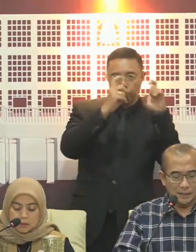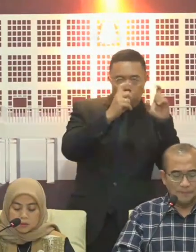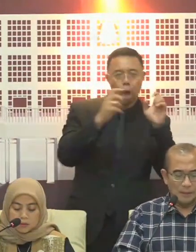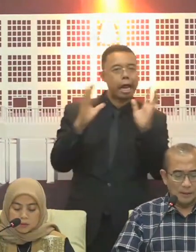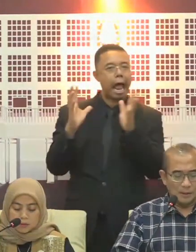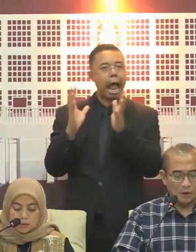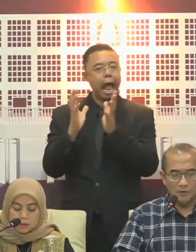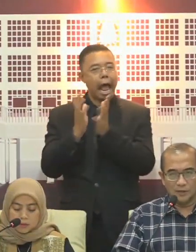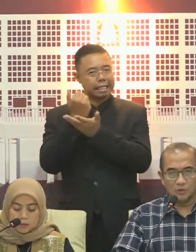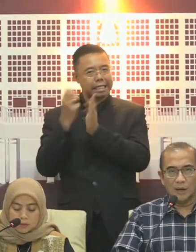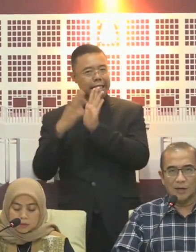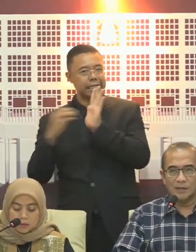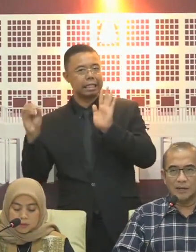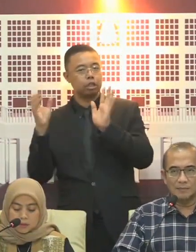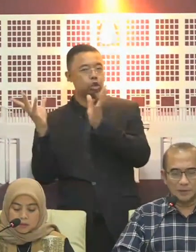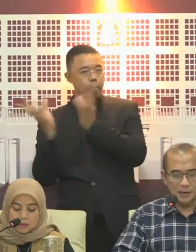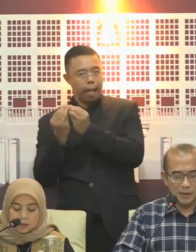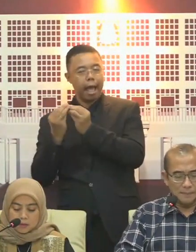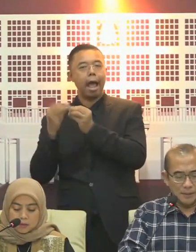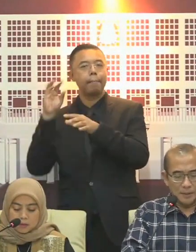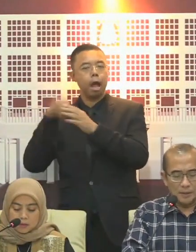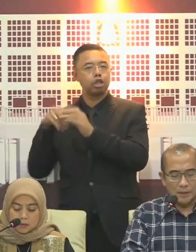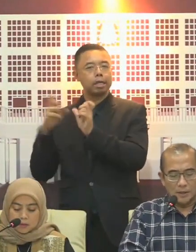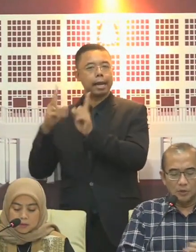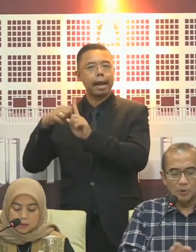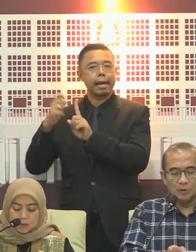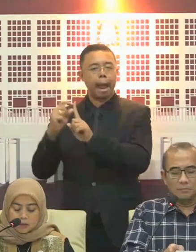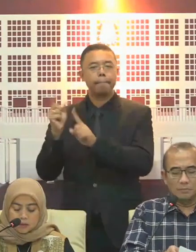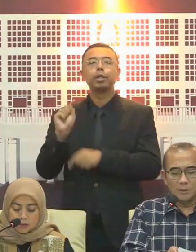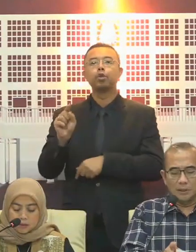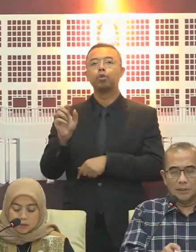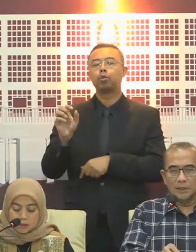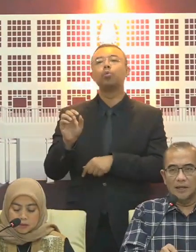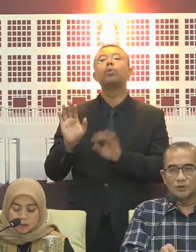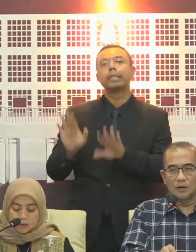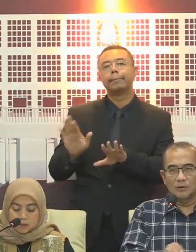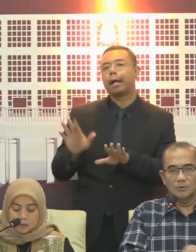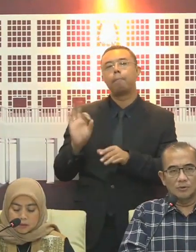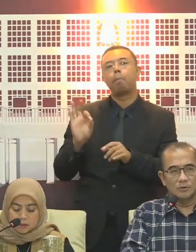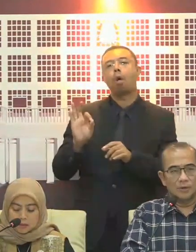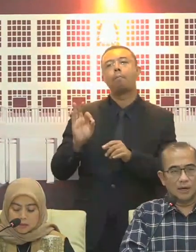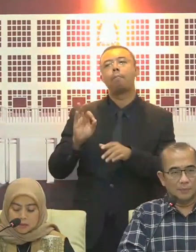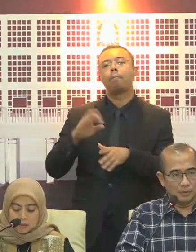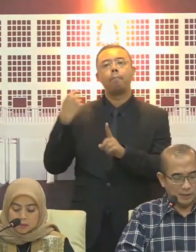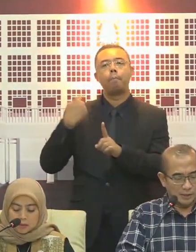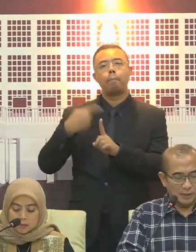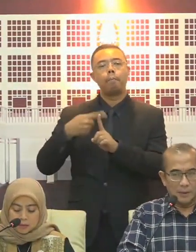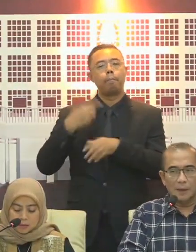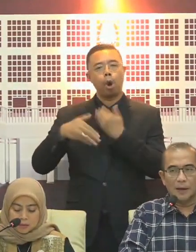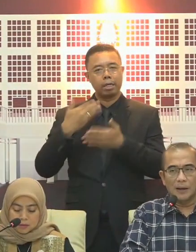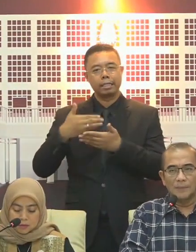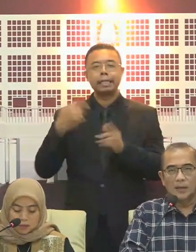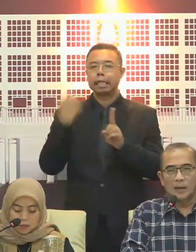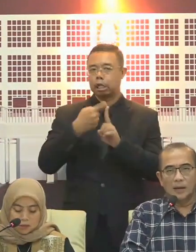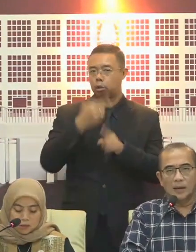hasil konversi suaranya di dalam si rekap, itu belum kita lanjutkan untuk rekapitulasinya.